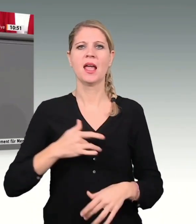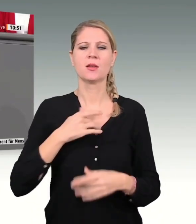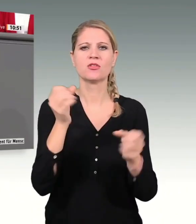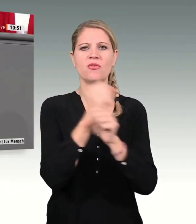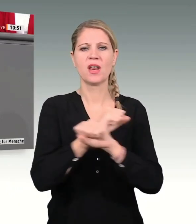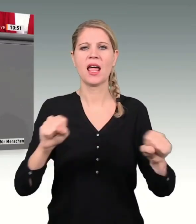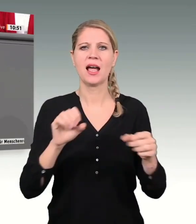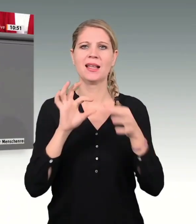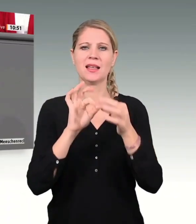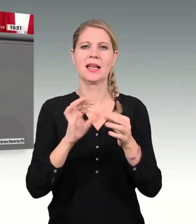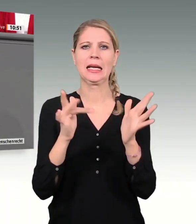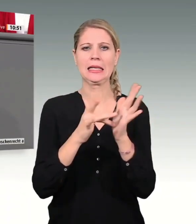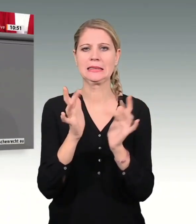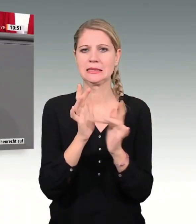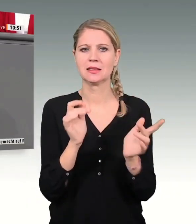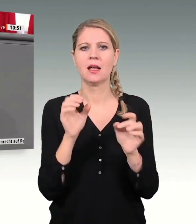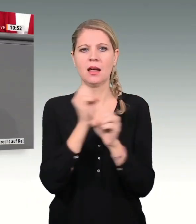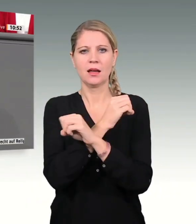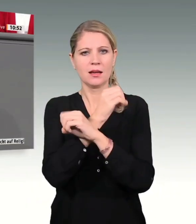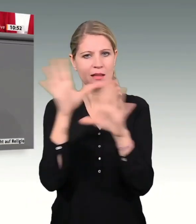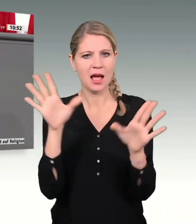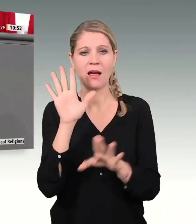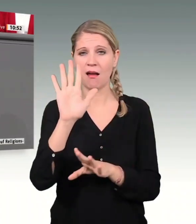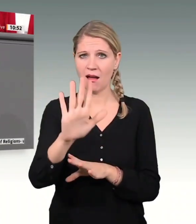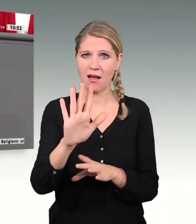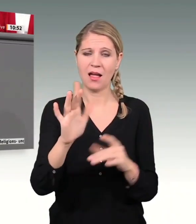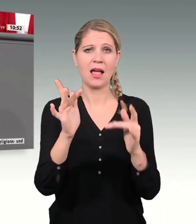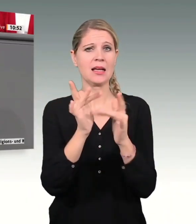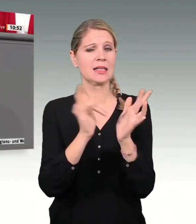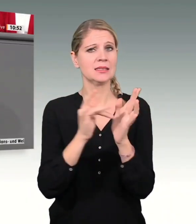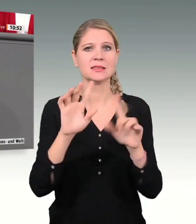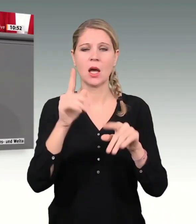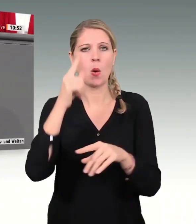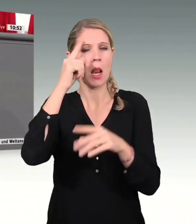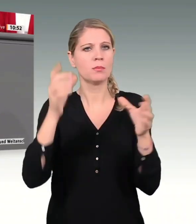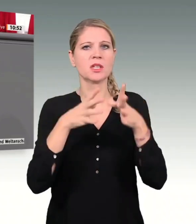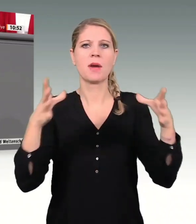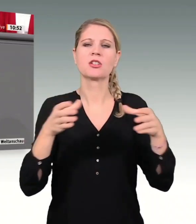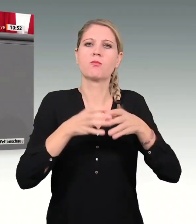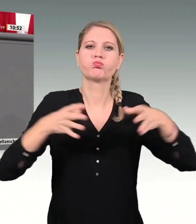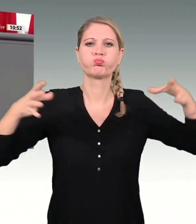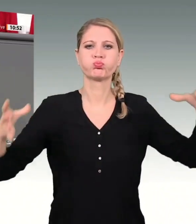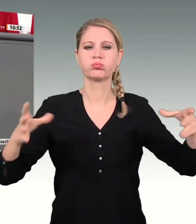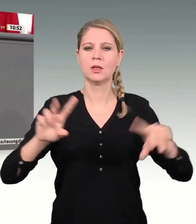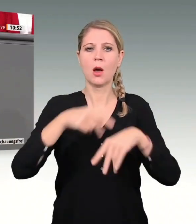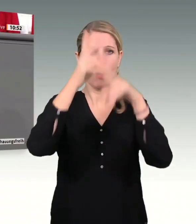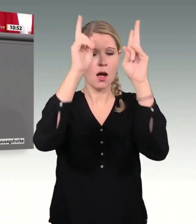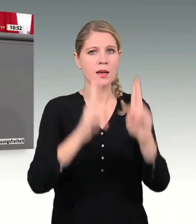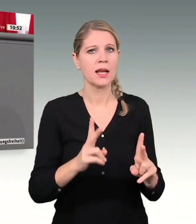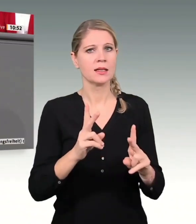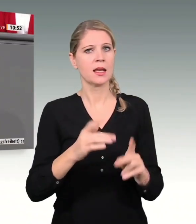die größte Glaubensgemeinschaft sind, ihr Recht auf Religionsfreiheit zu. Und natürlich müssen wir sie schützen.